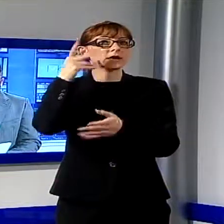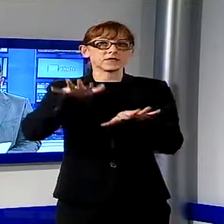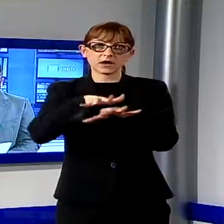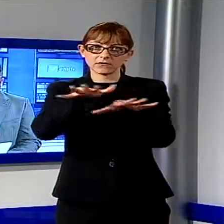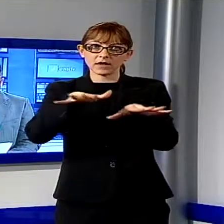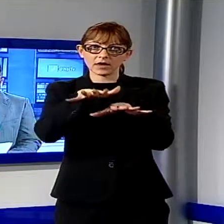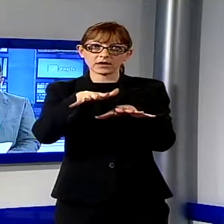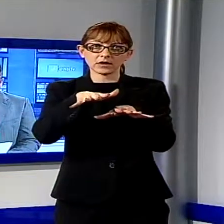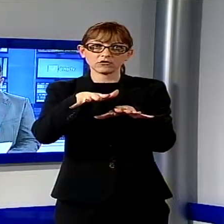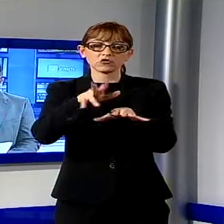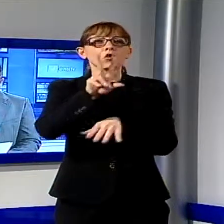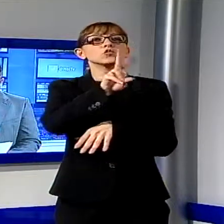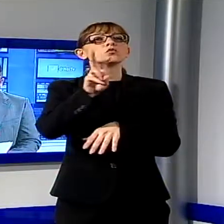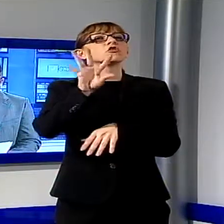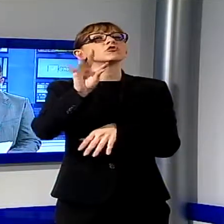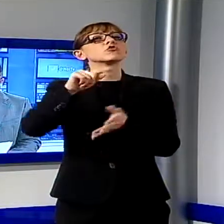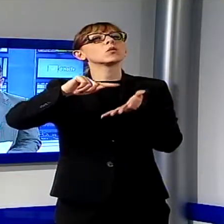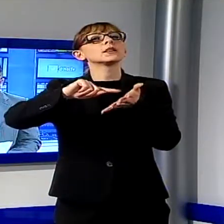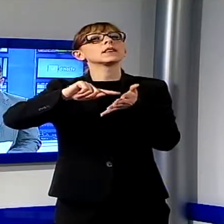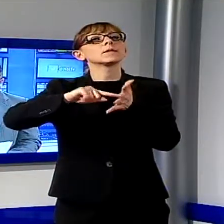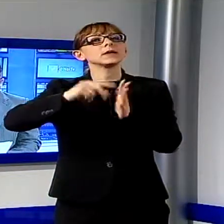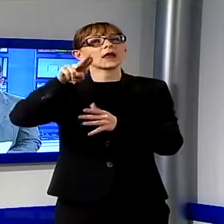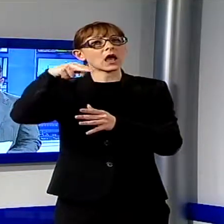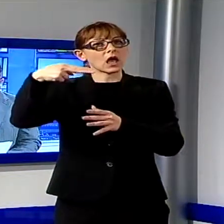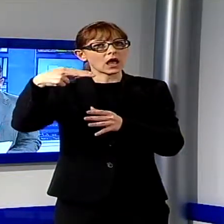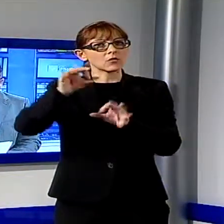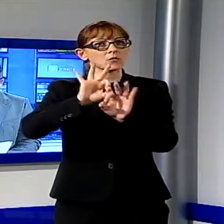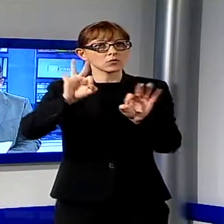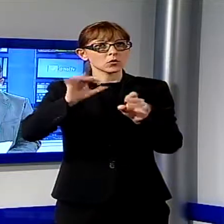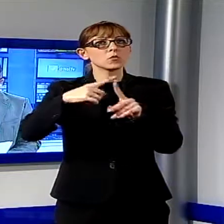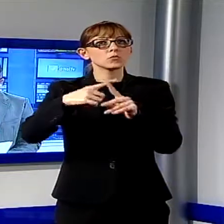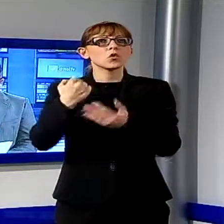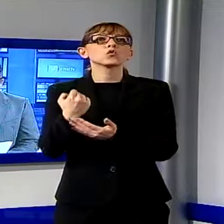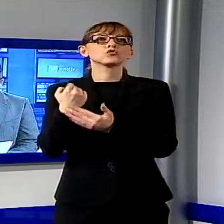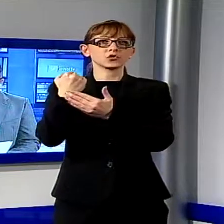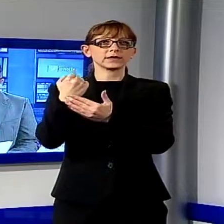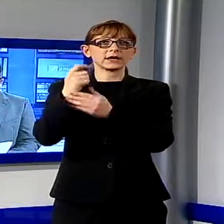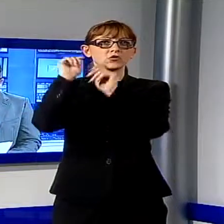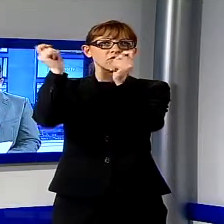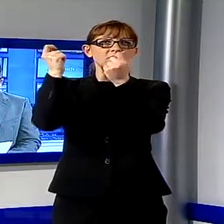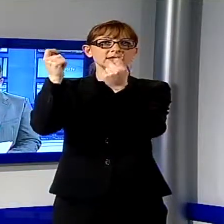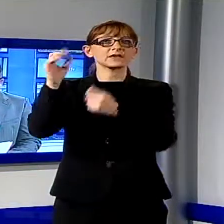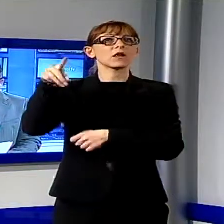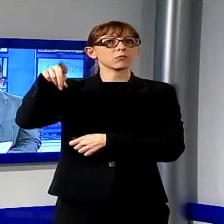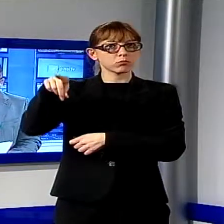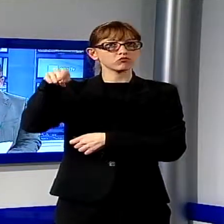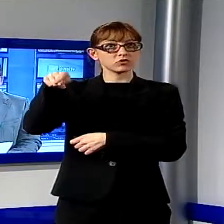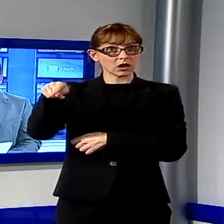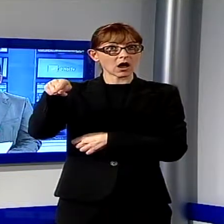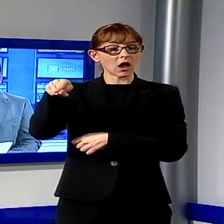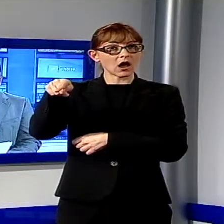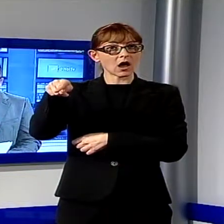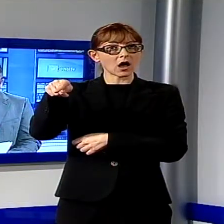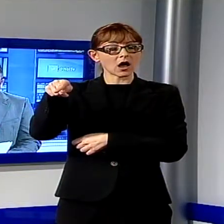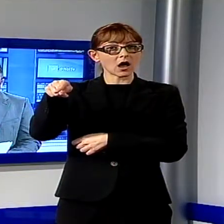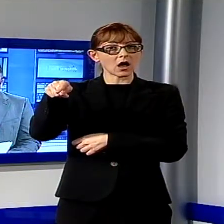mila euro e un sostegno per il Festival Pucciniano che si vedrà arrivare